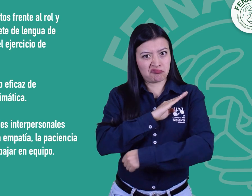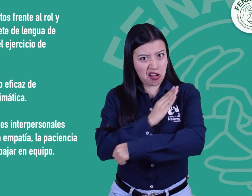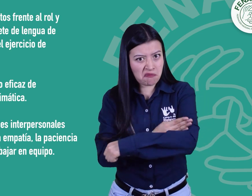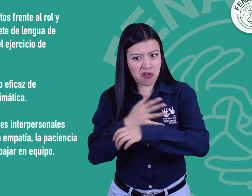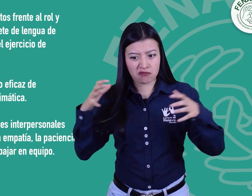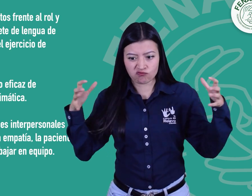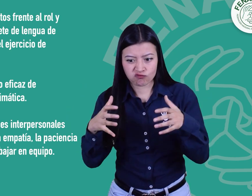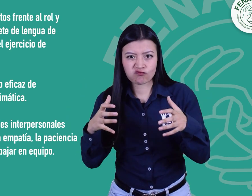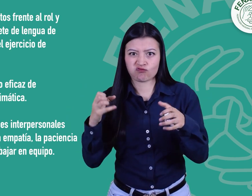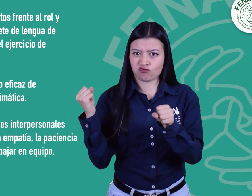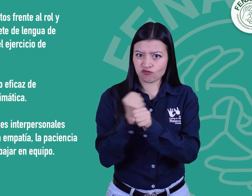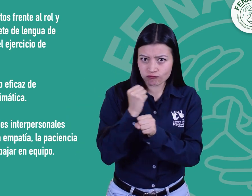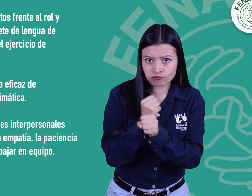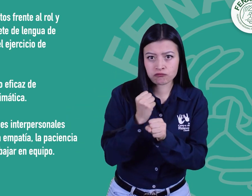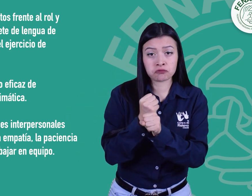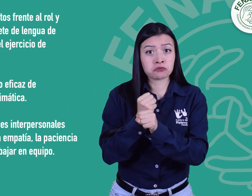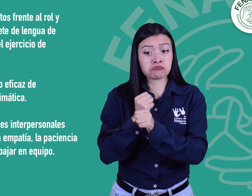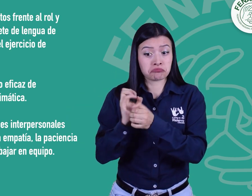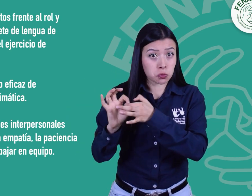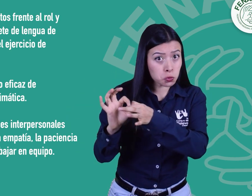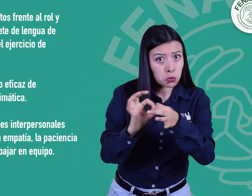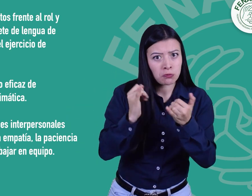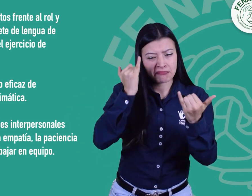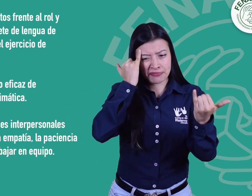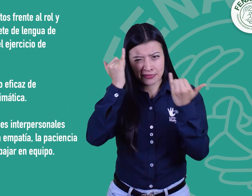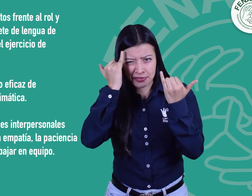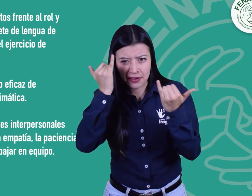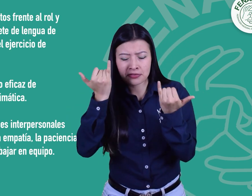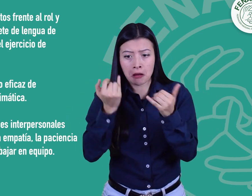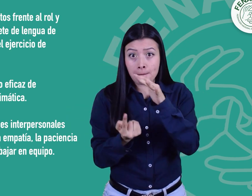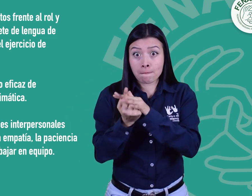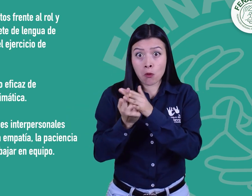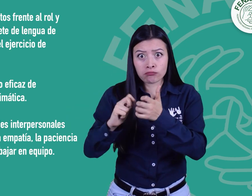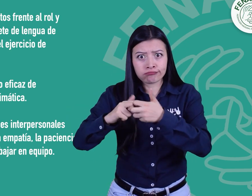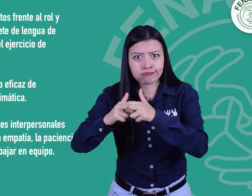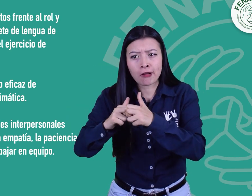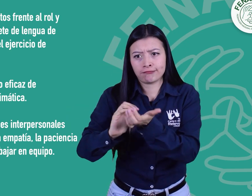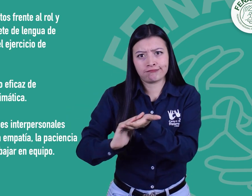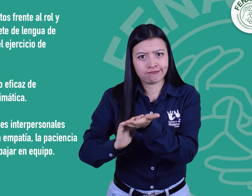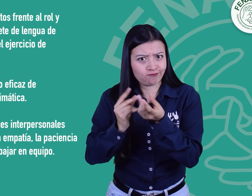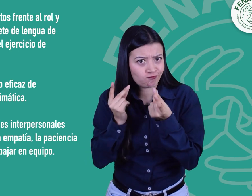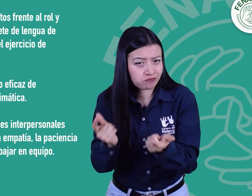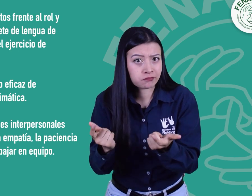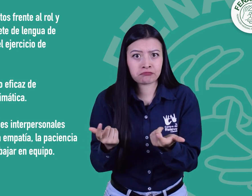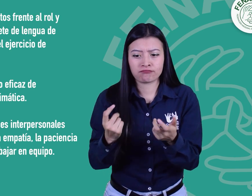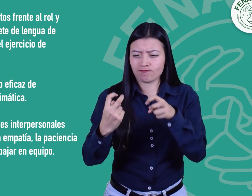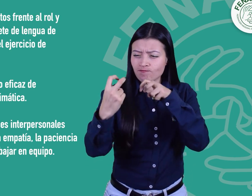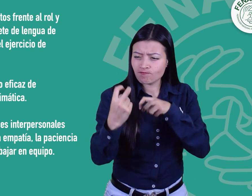Debe tener paciencia, capacidad de trabajo en equipo, ser propositivo, habilidades para solucionar problemas y empatía.